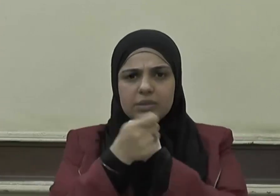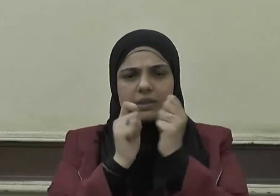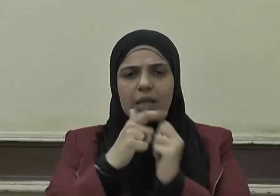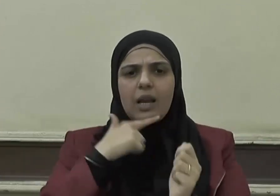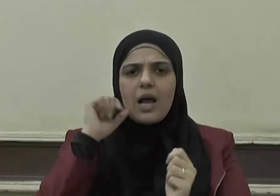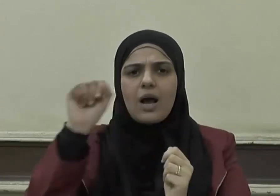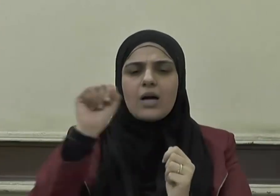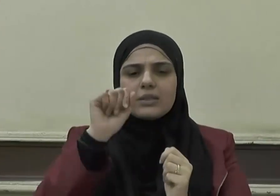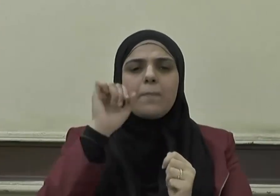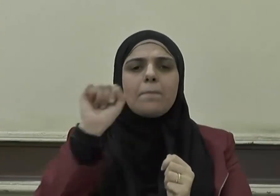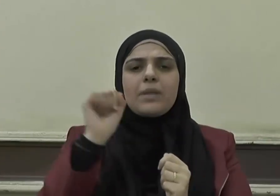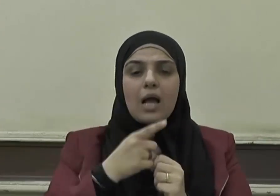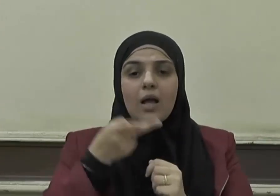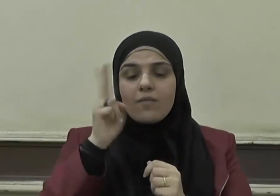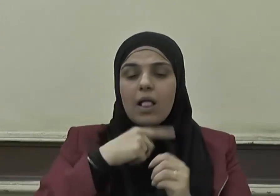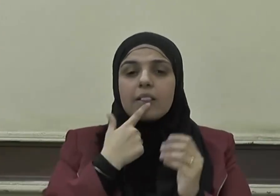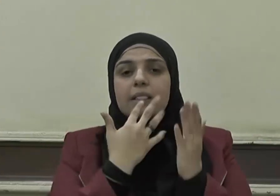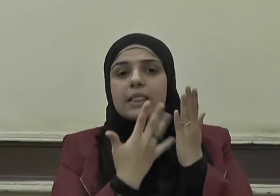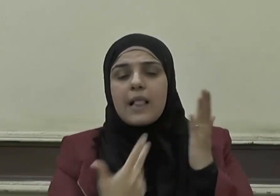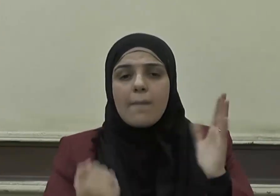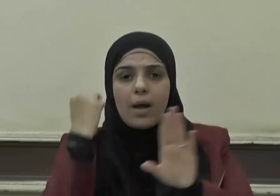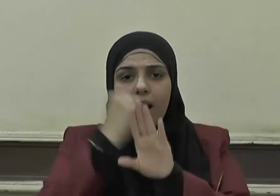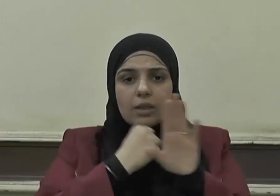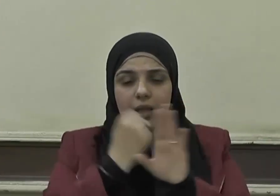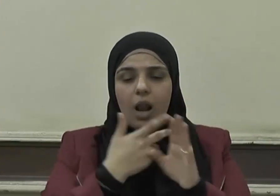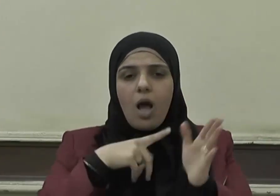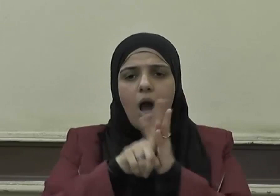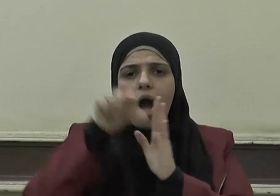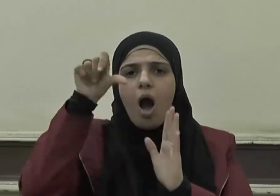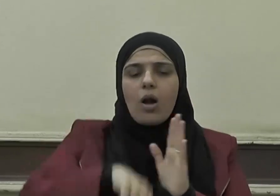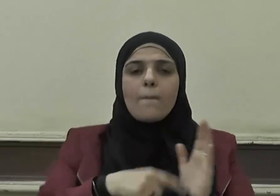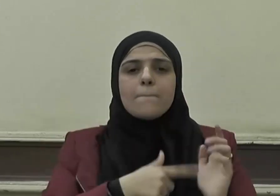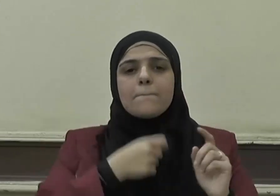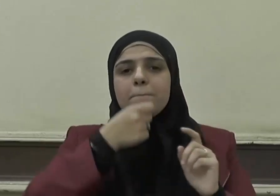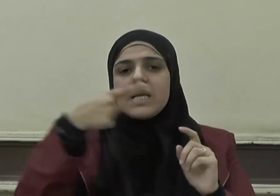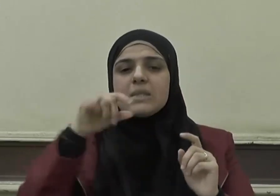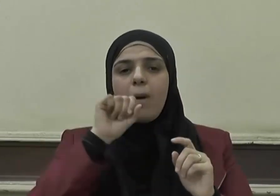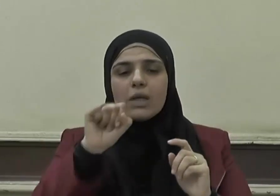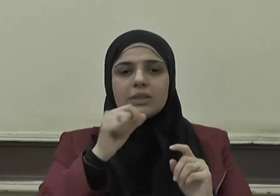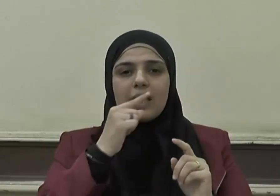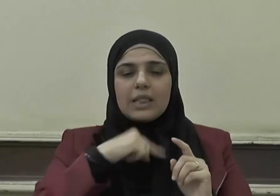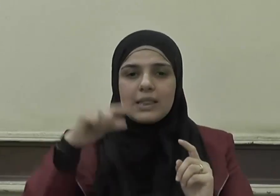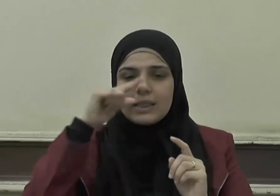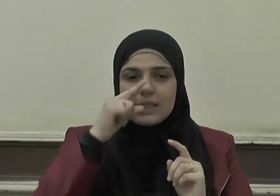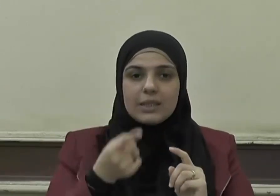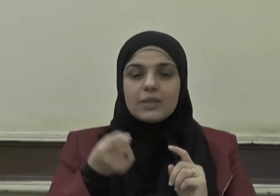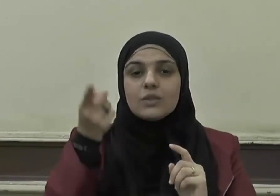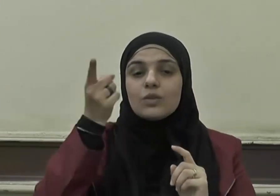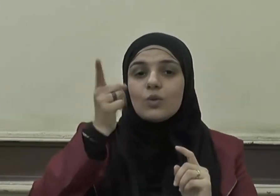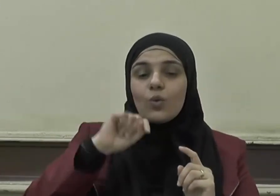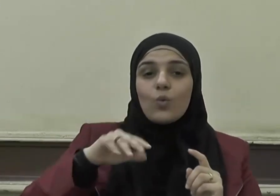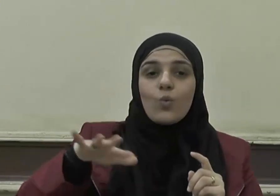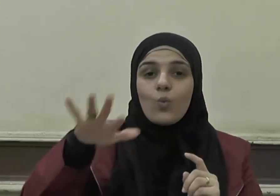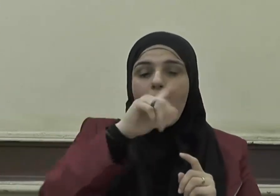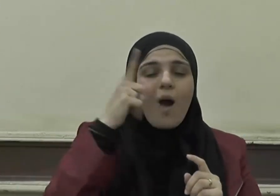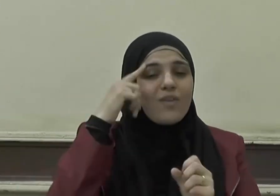فيسفكون الدماء ويخربون باسم الدين ويحسبون أنهم يحسنون